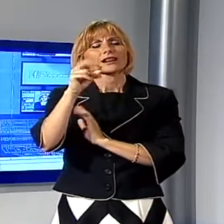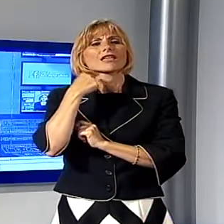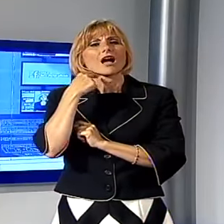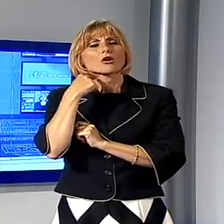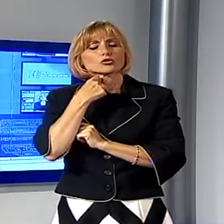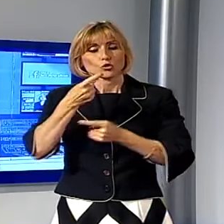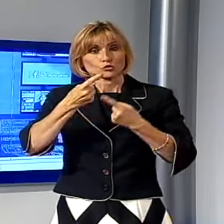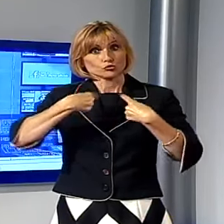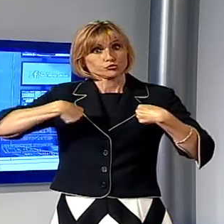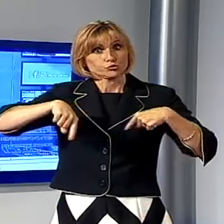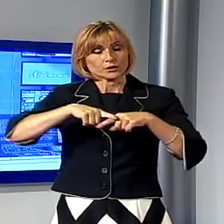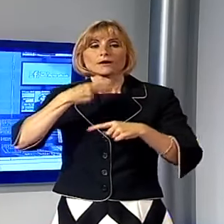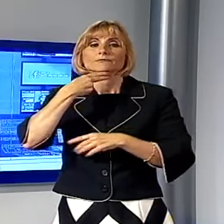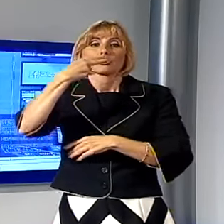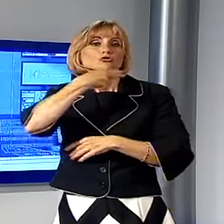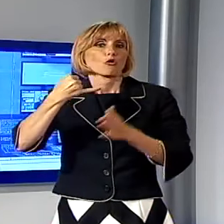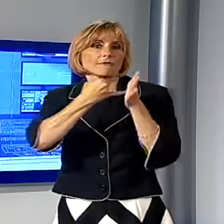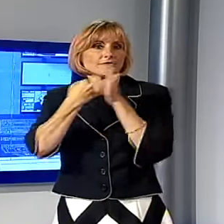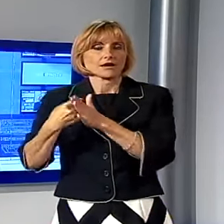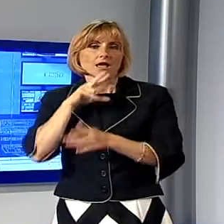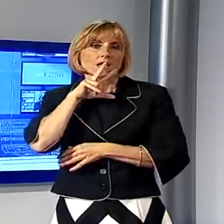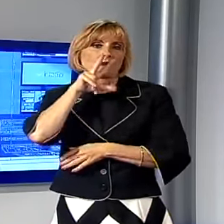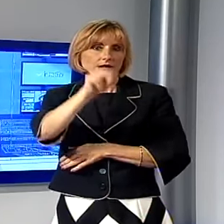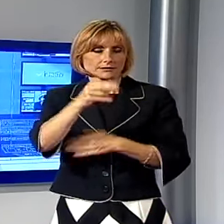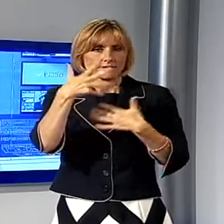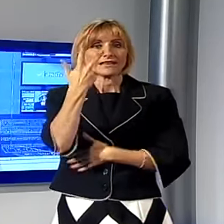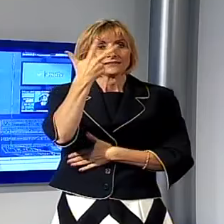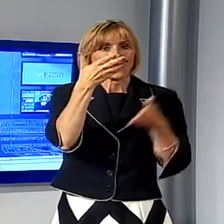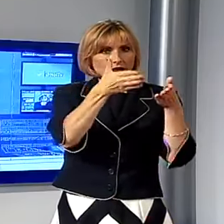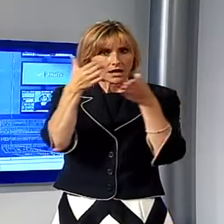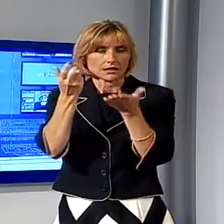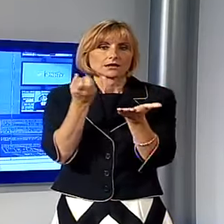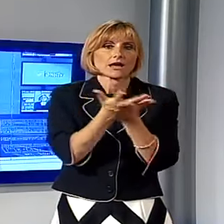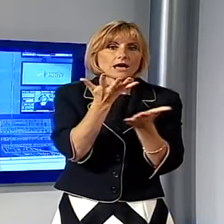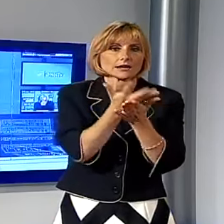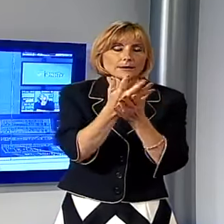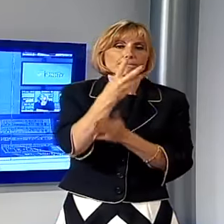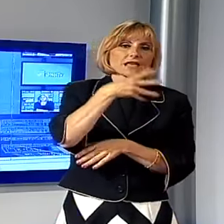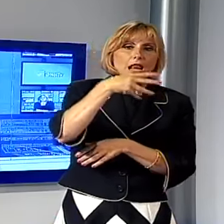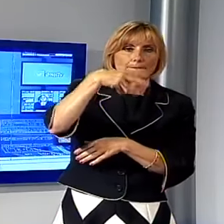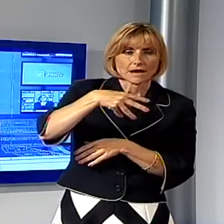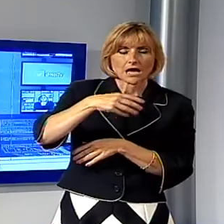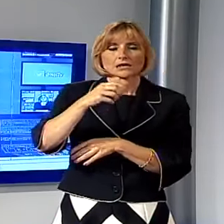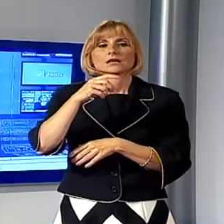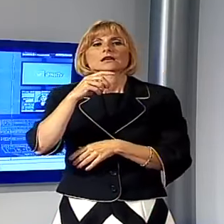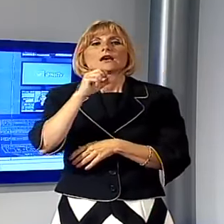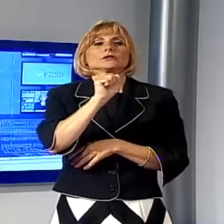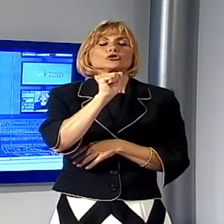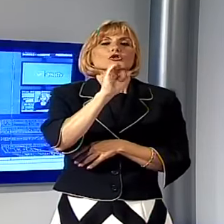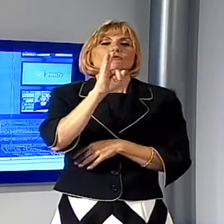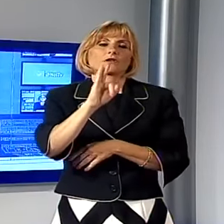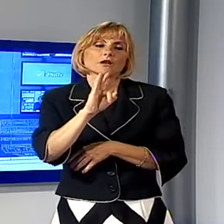giuria ha annunciato i nomi dei finalisti di ciascuna delle tre categorie per la narrativa sono Michele Mari Antonio Pascale Francesco